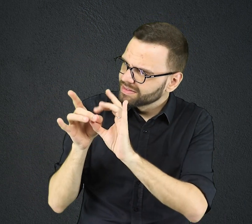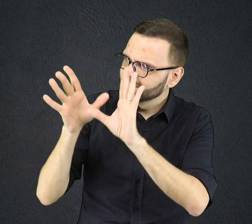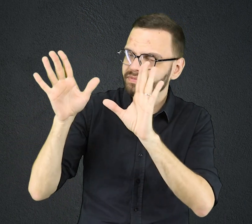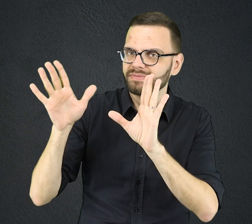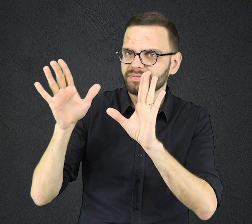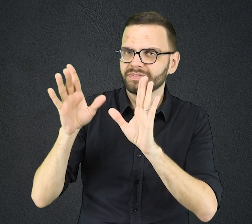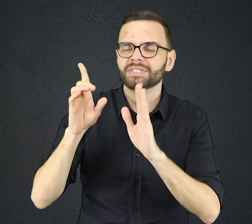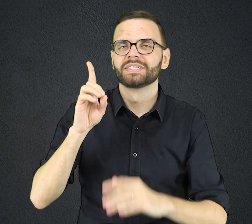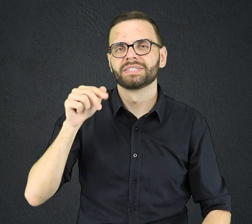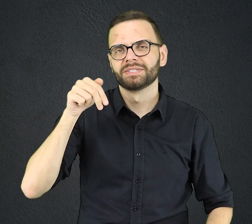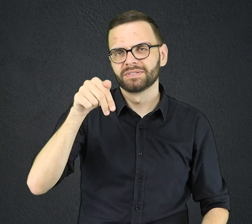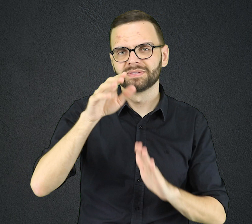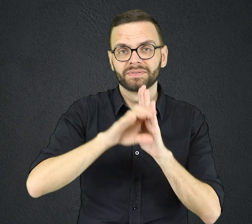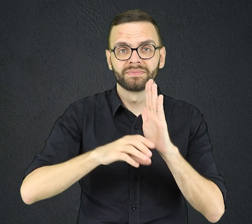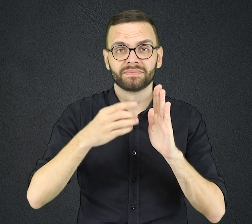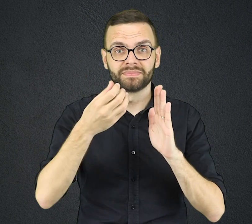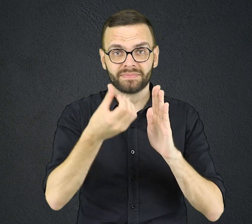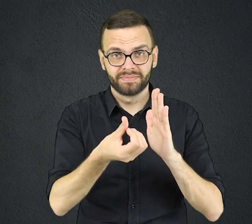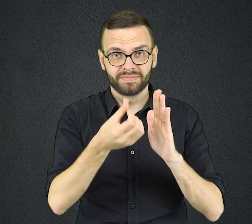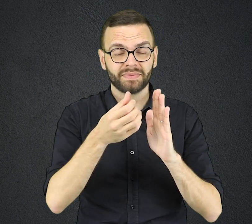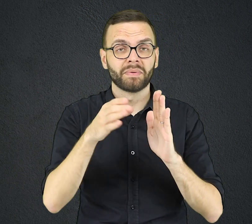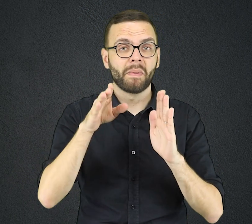CAPÍTULO 6 PARTE B DO VERSÍCULO 16